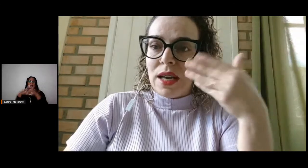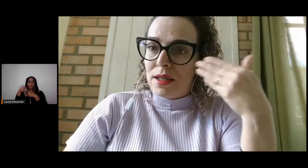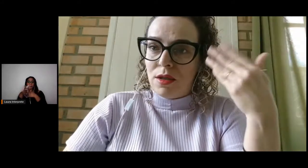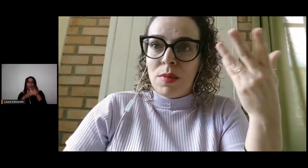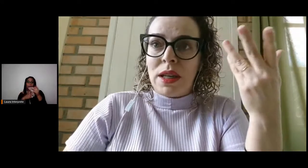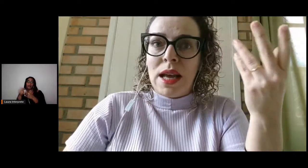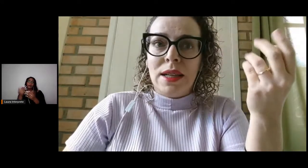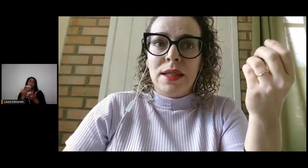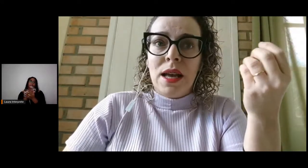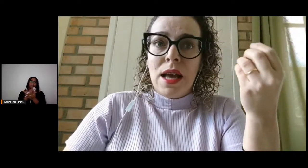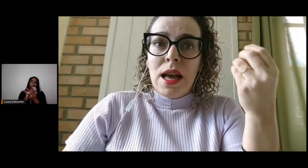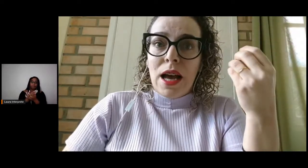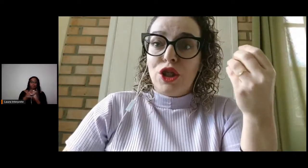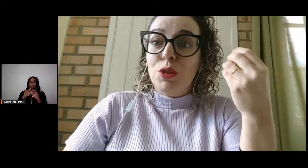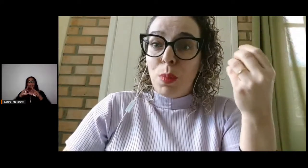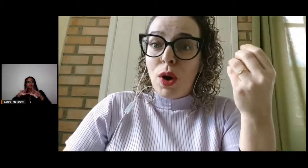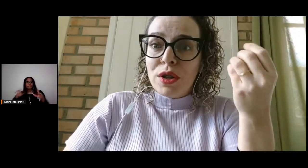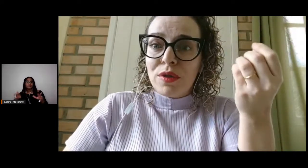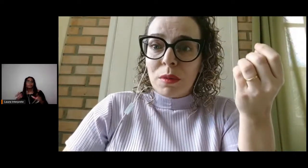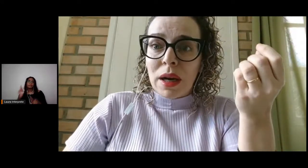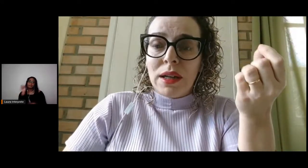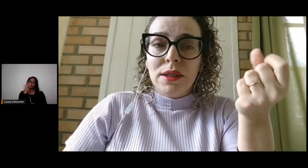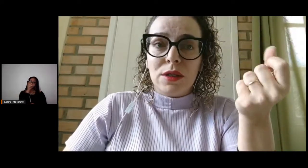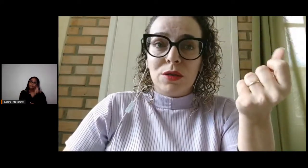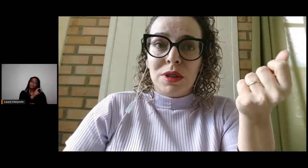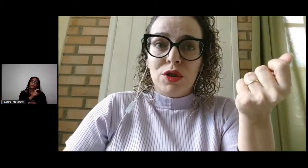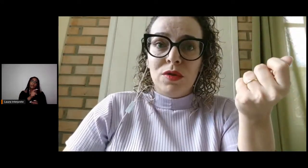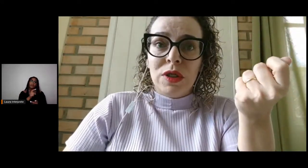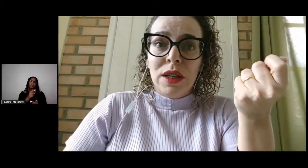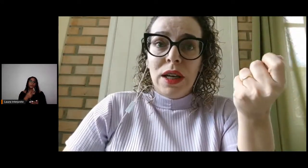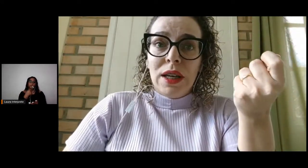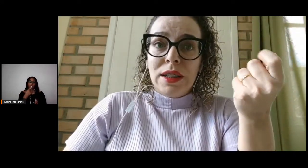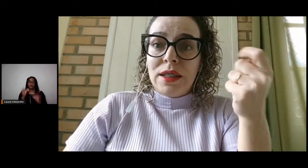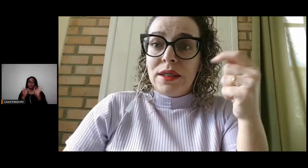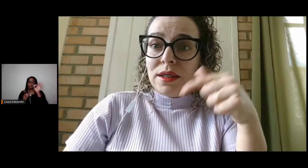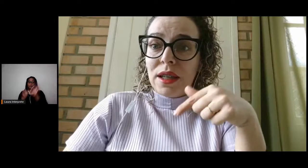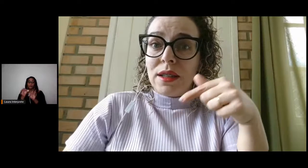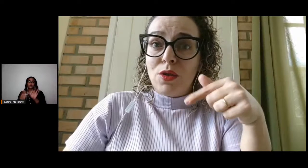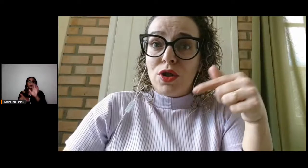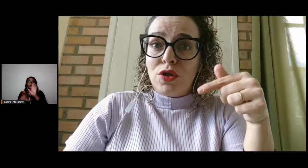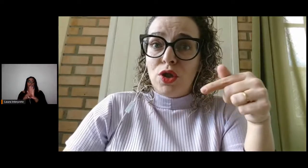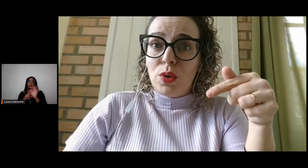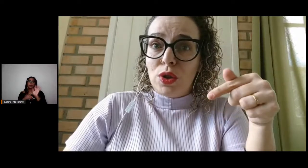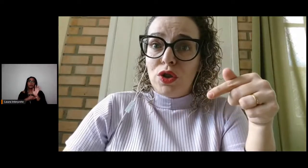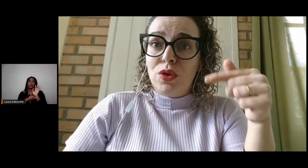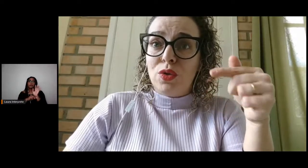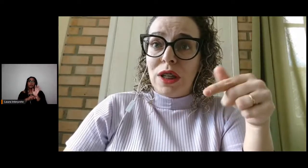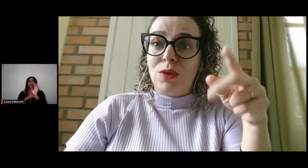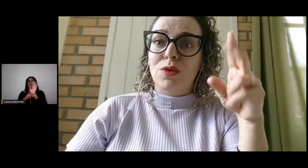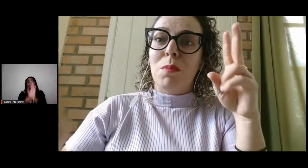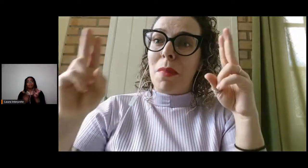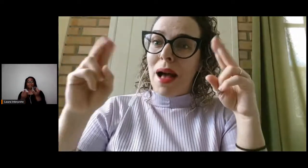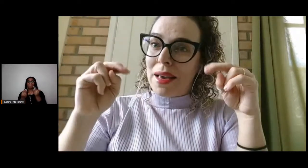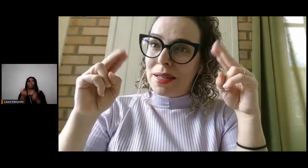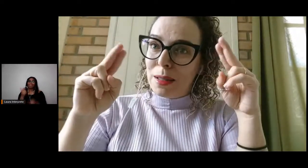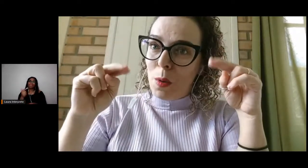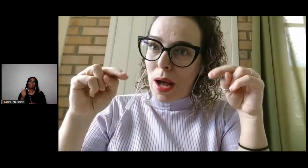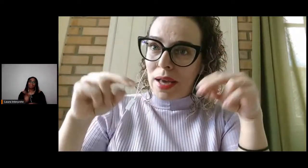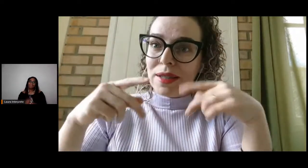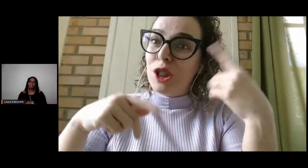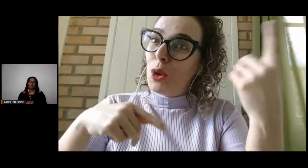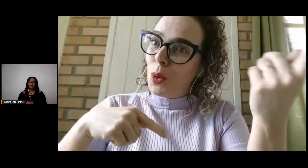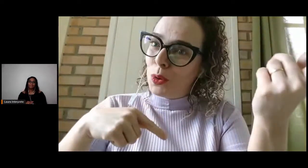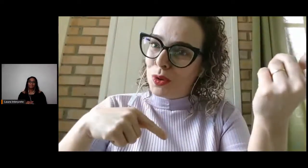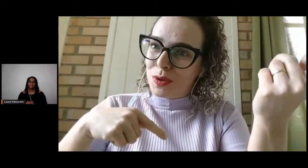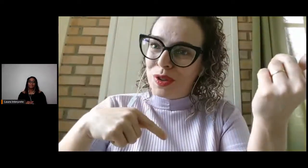ciências sociais e humanidades, a gente pode afirmar, sem sombra de dúvida, que existem até os dias de hoje sujeitos mais